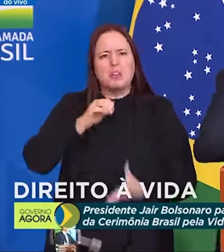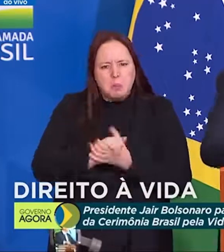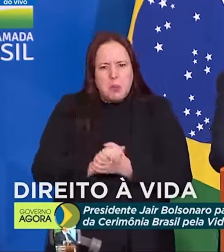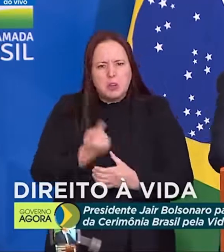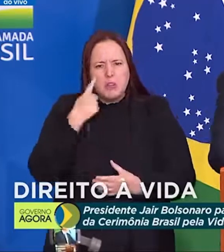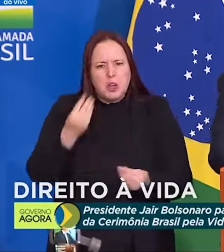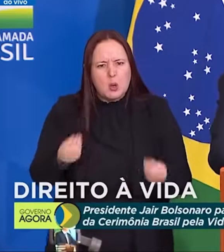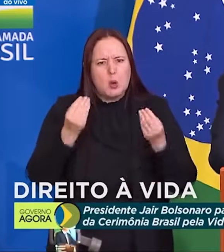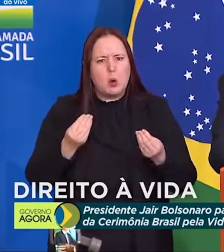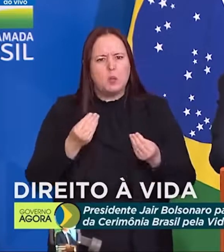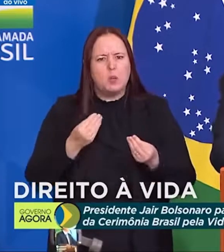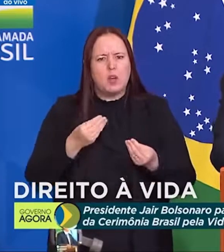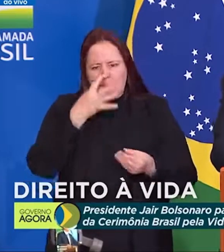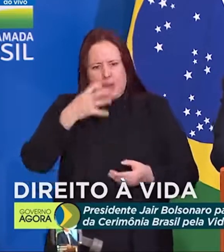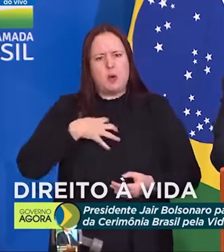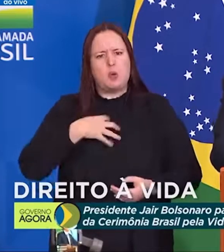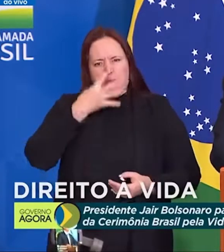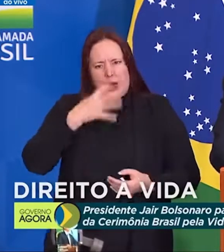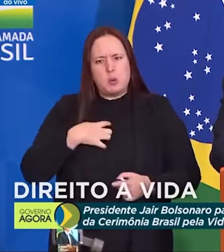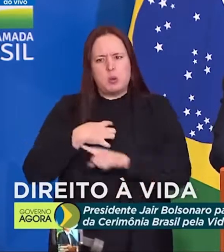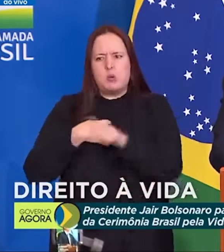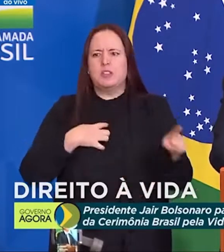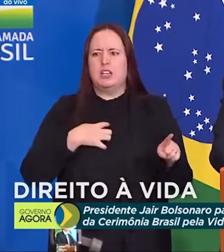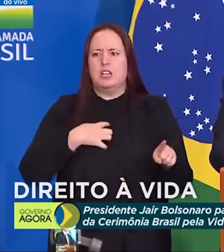vem para cima de mim, se são homens.